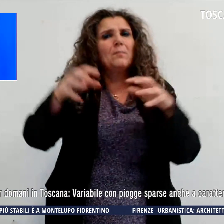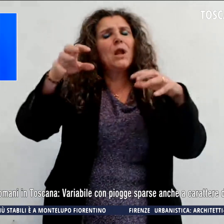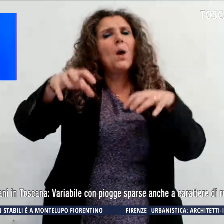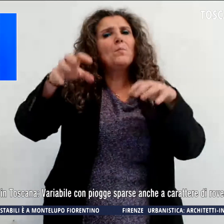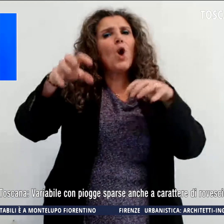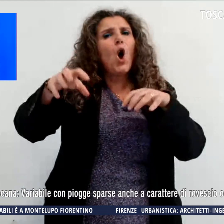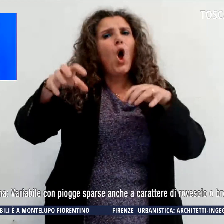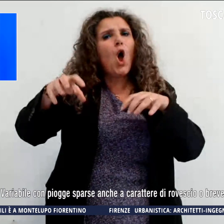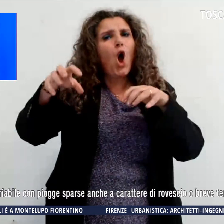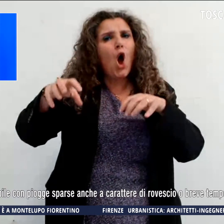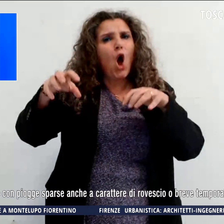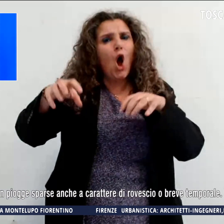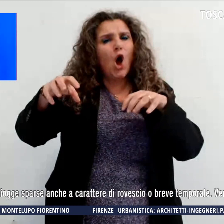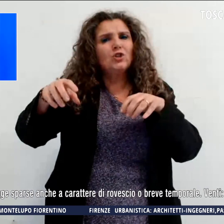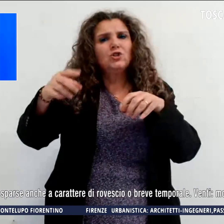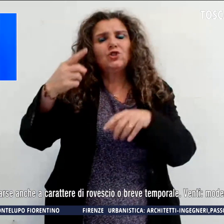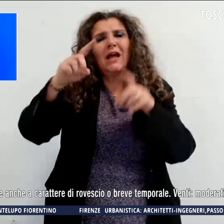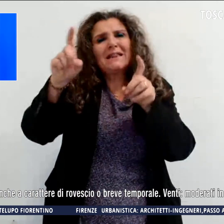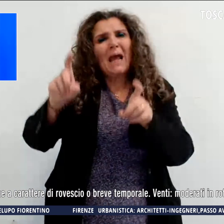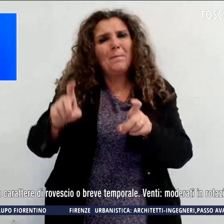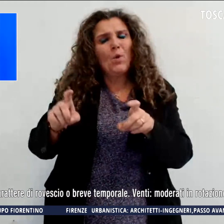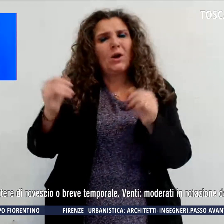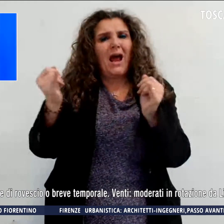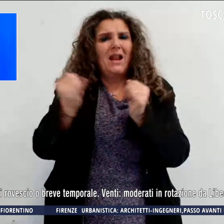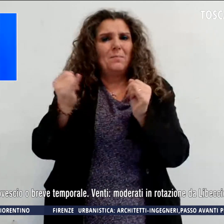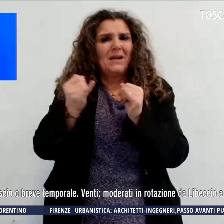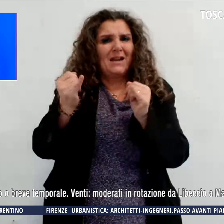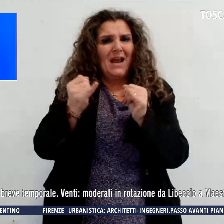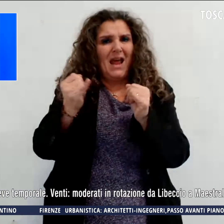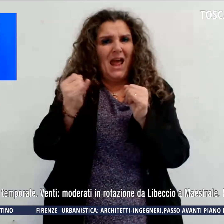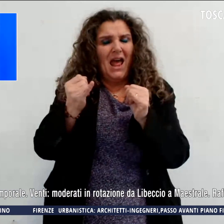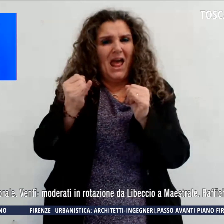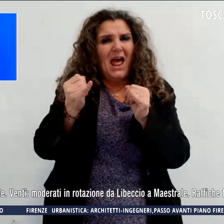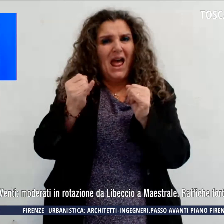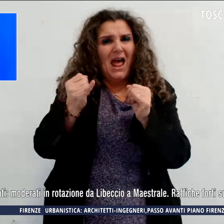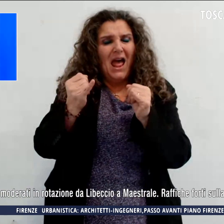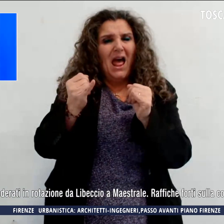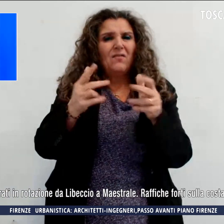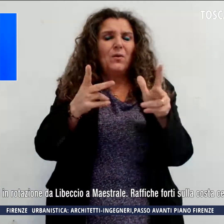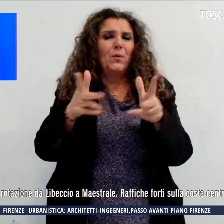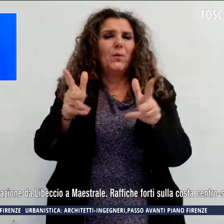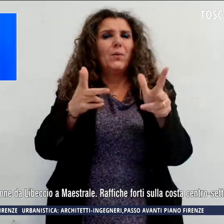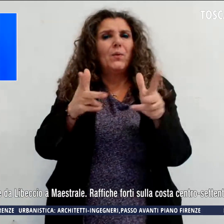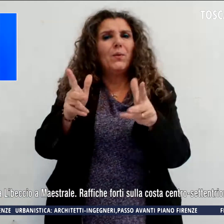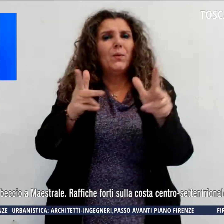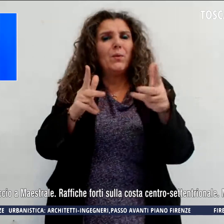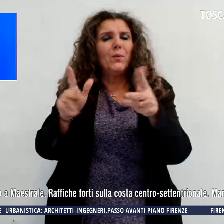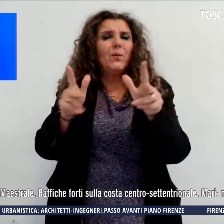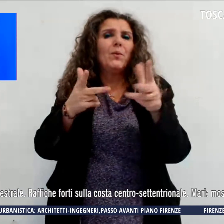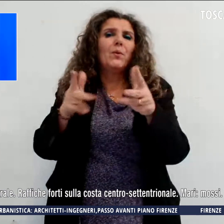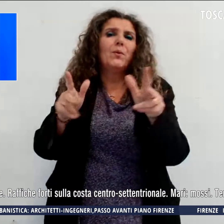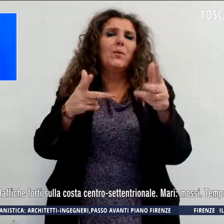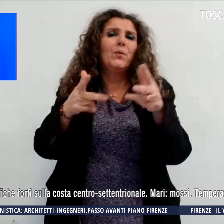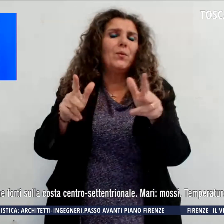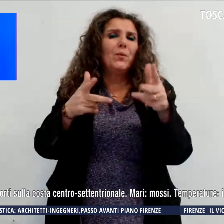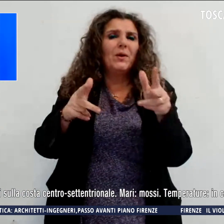carattere di rovescio o breve temporale. I venti sono moderati da Libeccio a Maestrale,